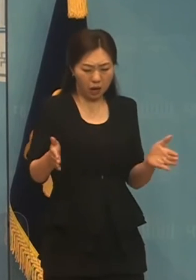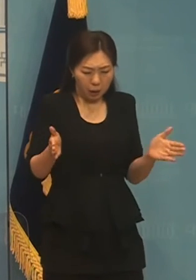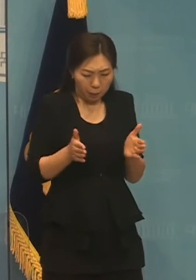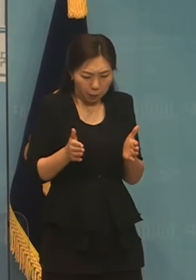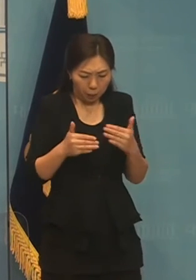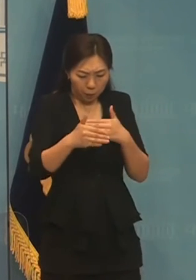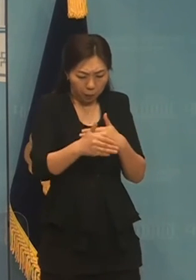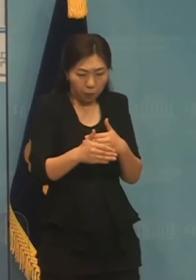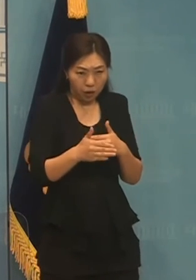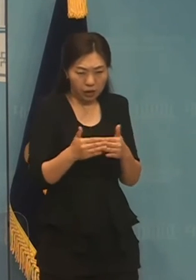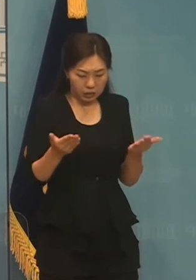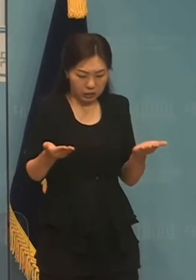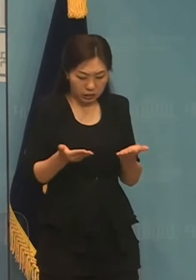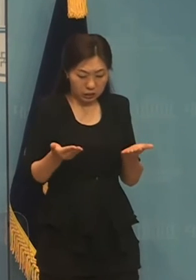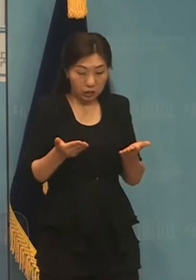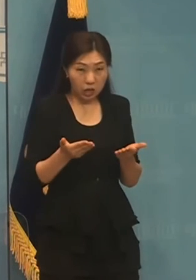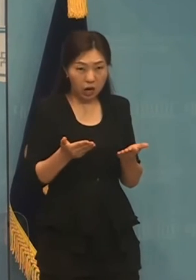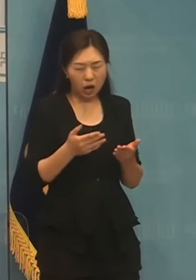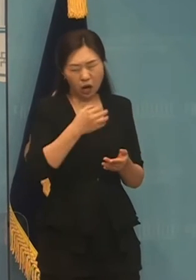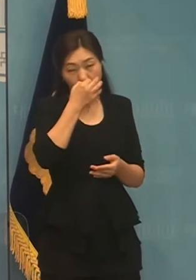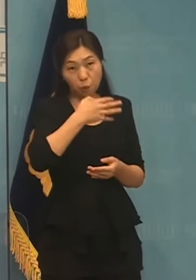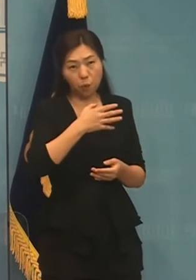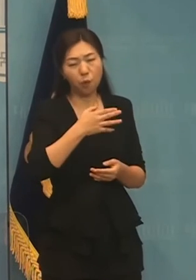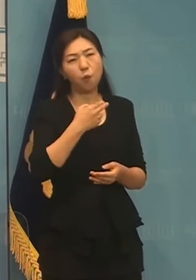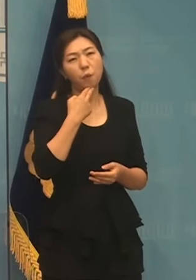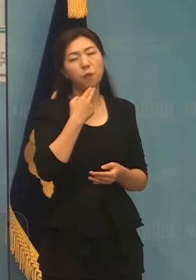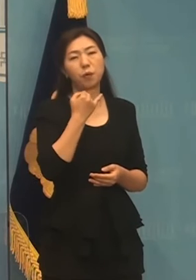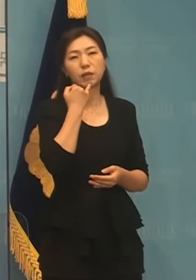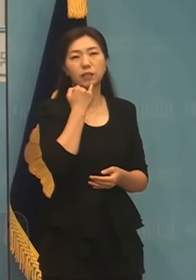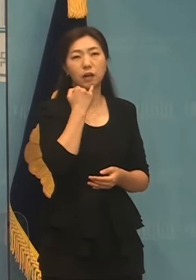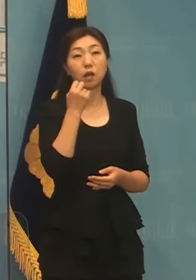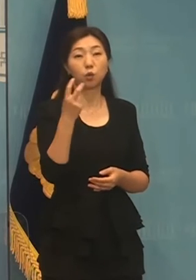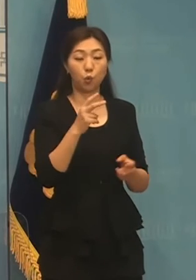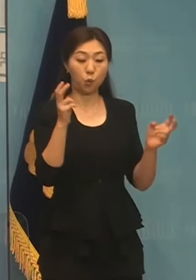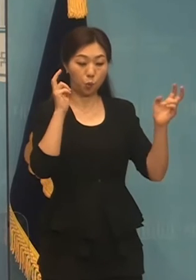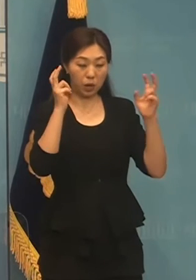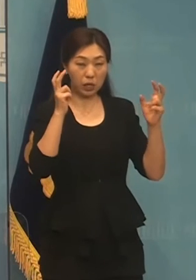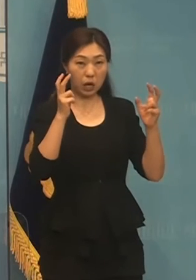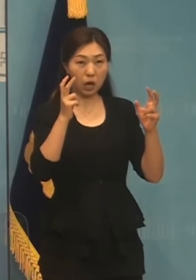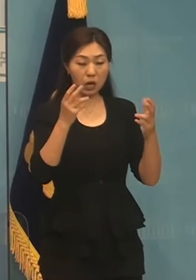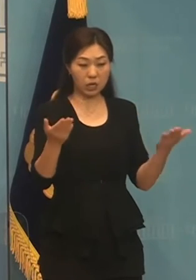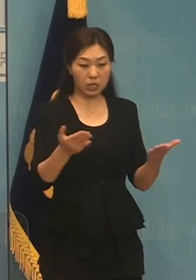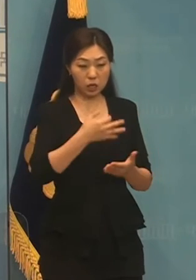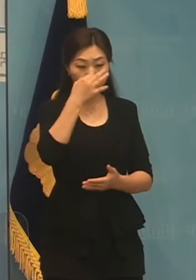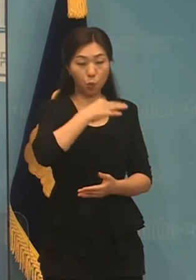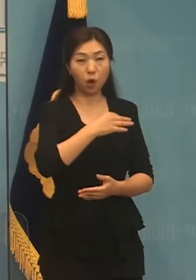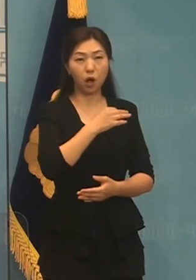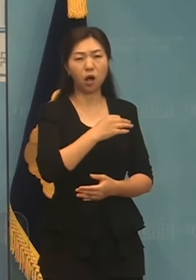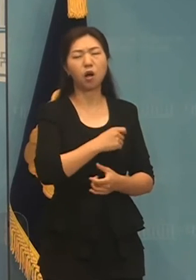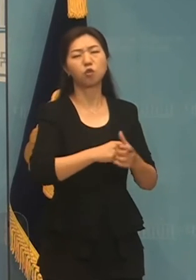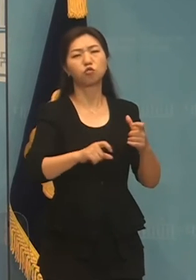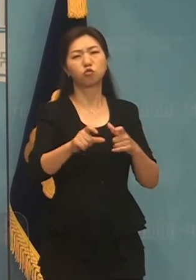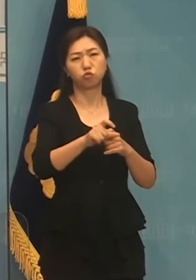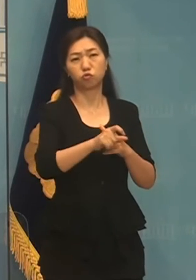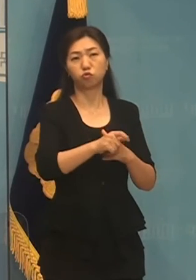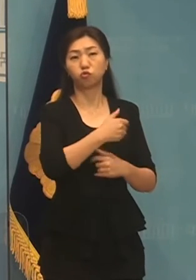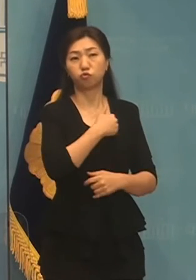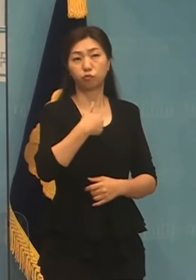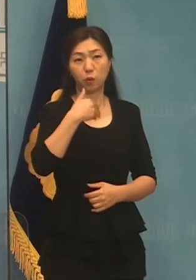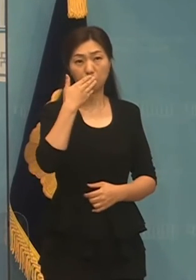않아도 됩니다. 회사의 업무 효율은 높아질 것 같습니다. 시대가 바뀌는 규제도 바뀌어야 합니다.